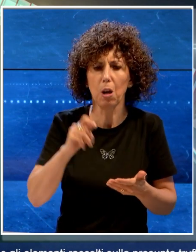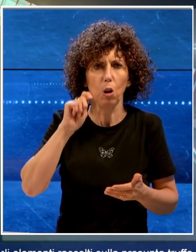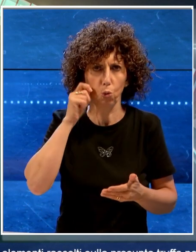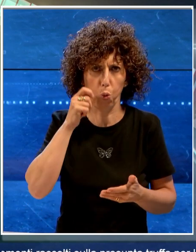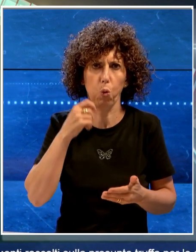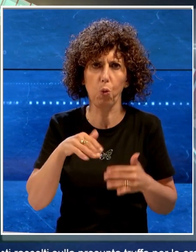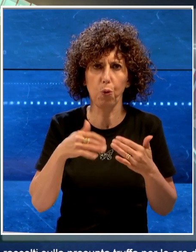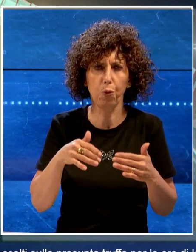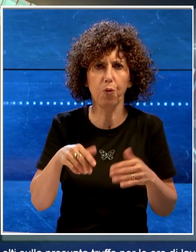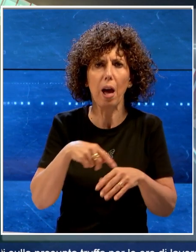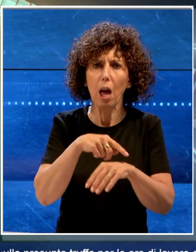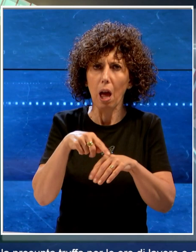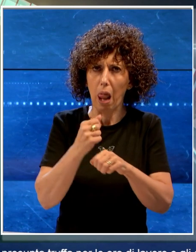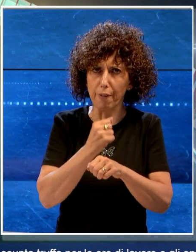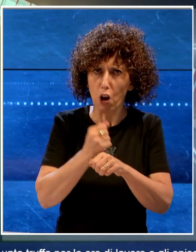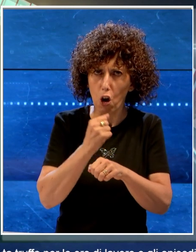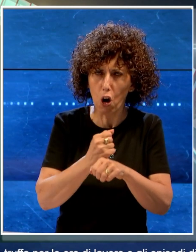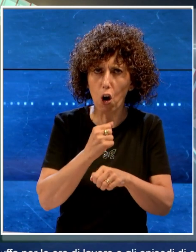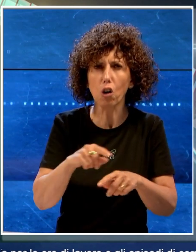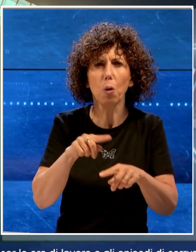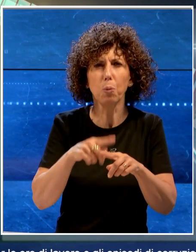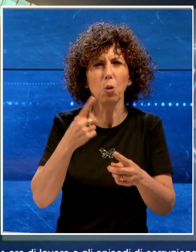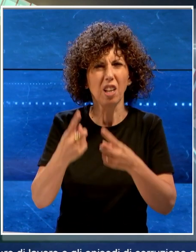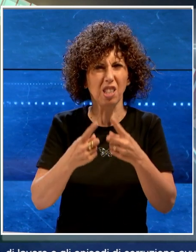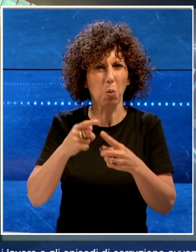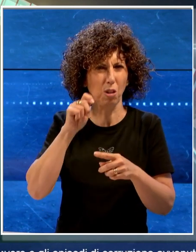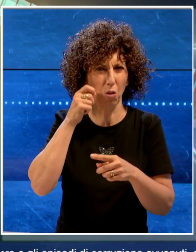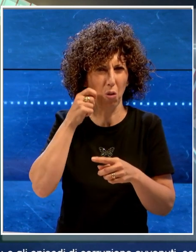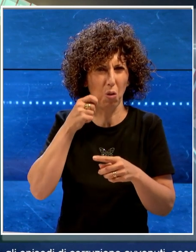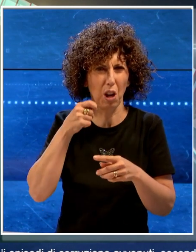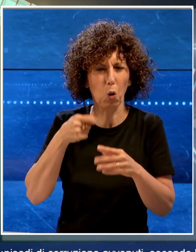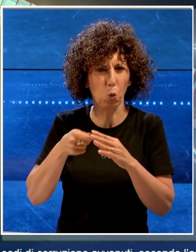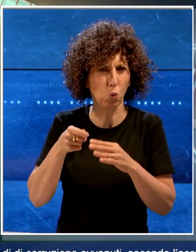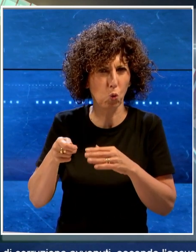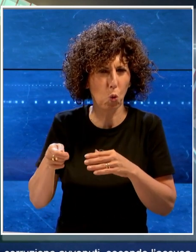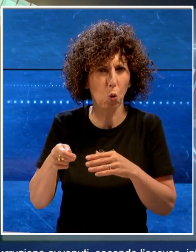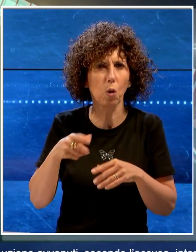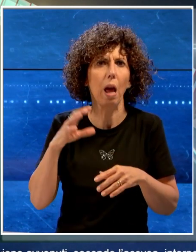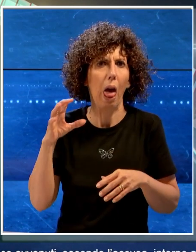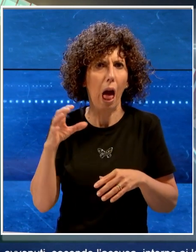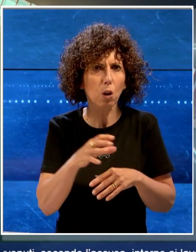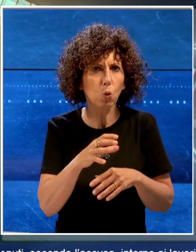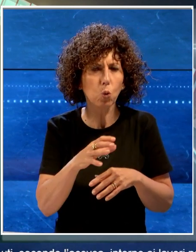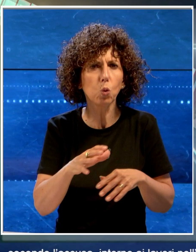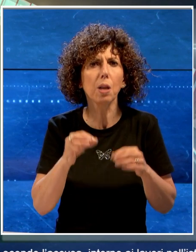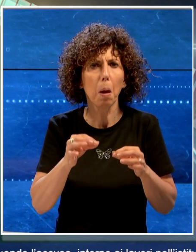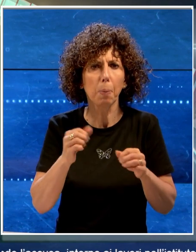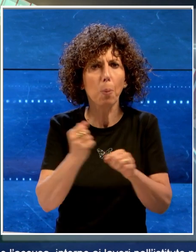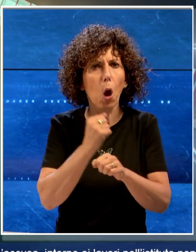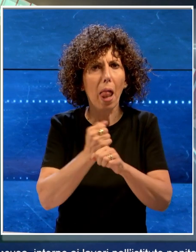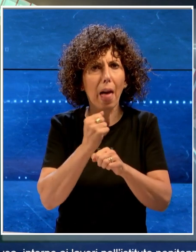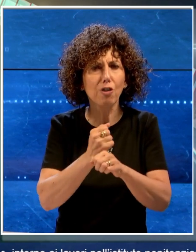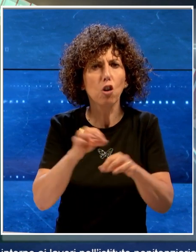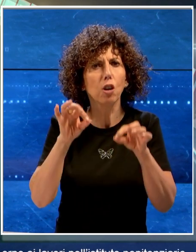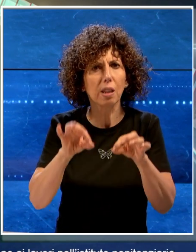truffa per le ore di lavoro o episodi di corruzione avvenuti, secondo l'accusa, intorno ai lavori nell